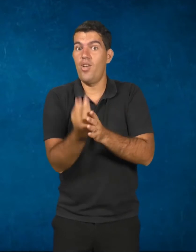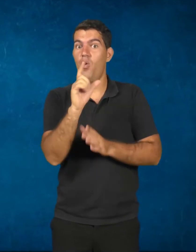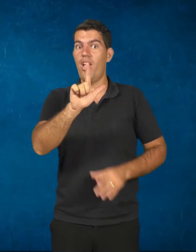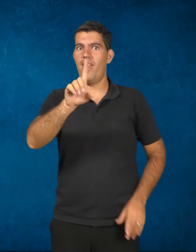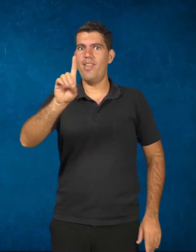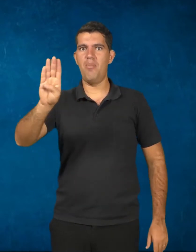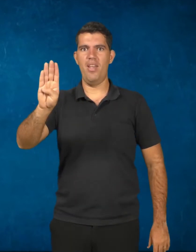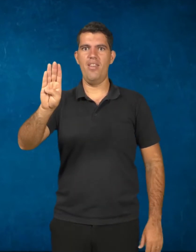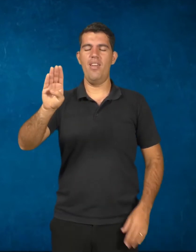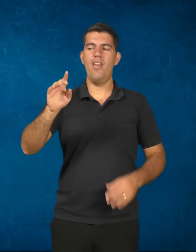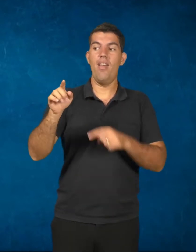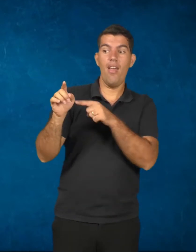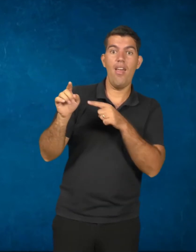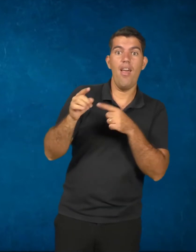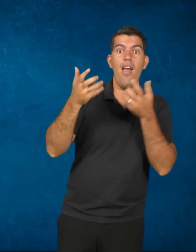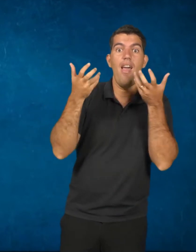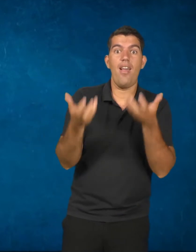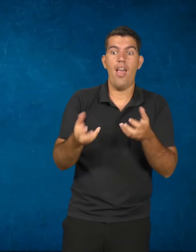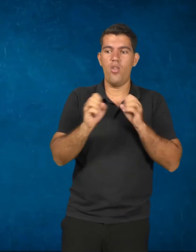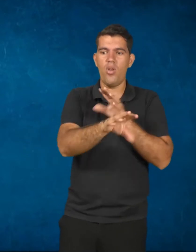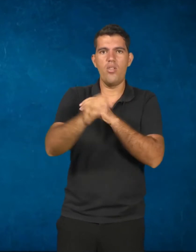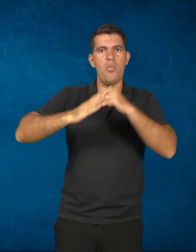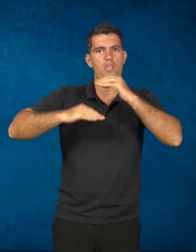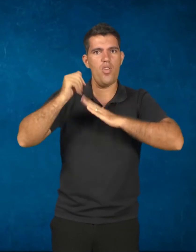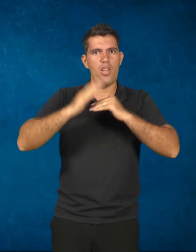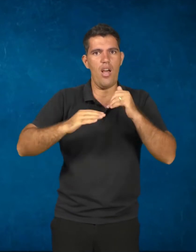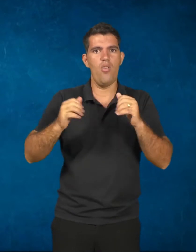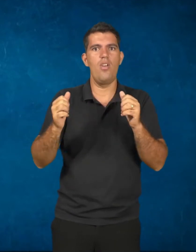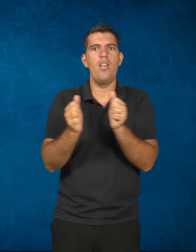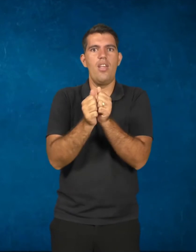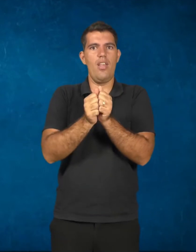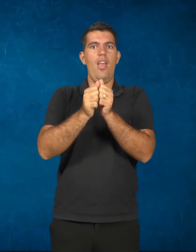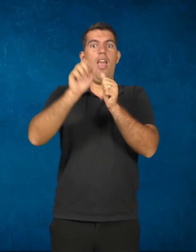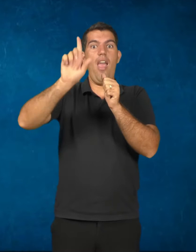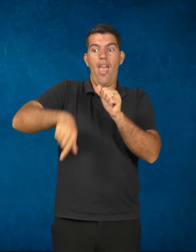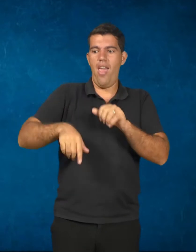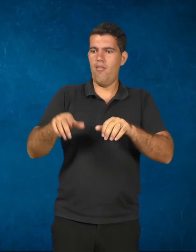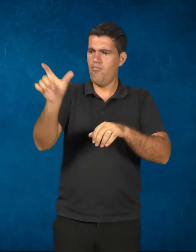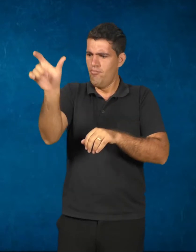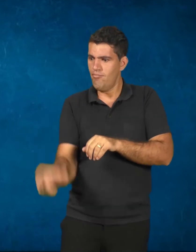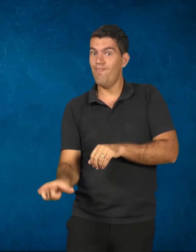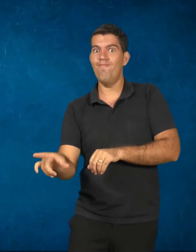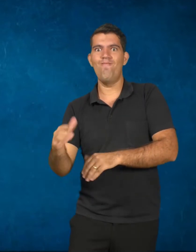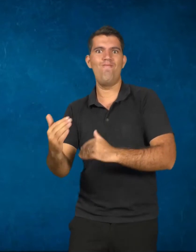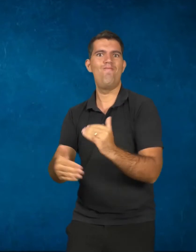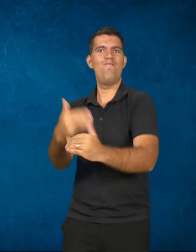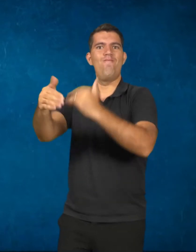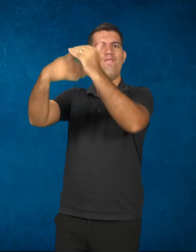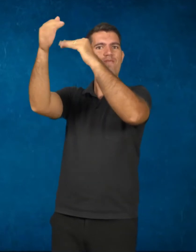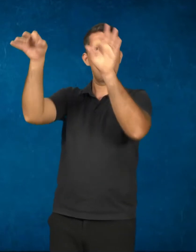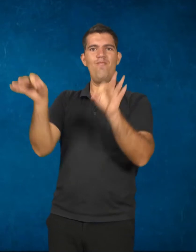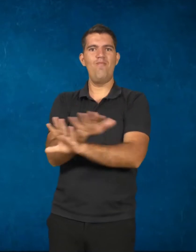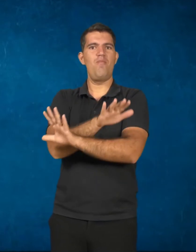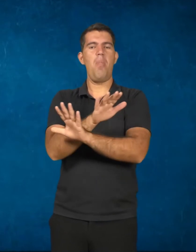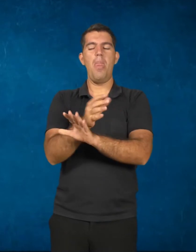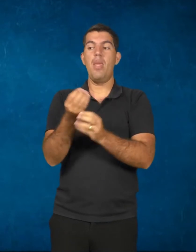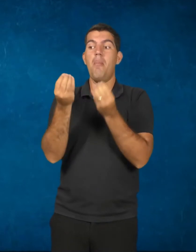educação profissional integrada para o pleno desenvolvimento do educando, visando prepará-lo para o